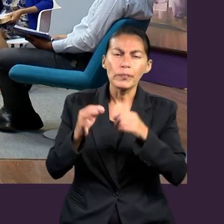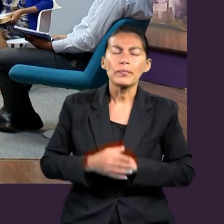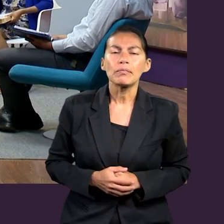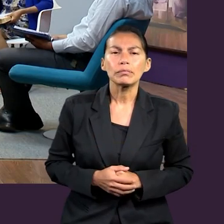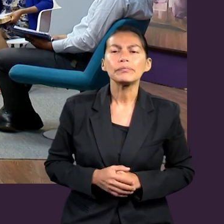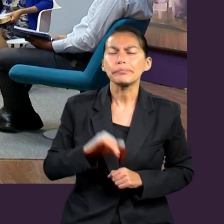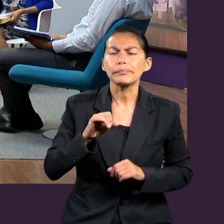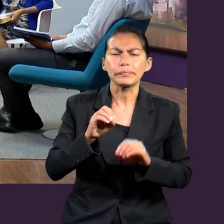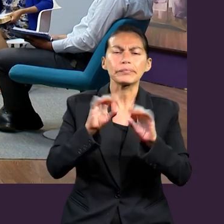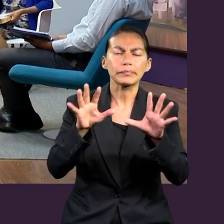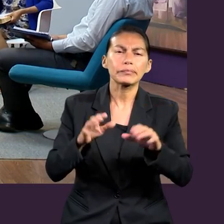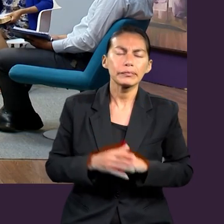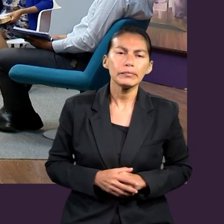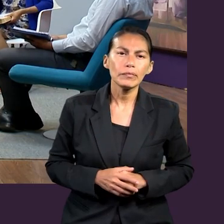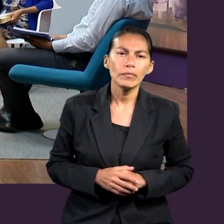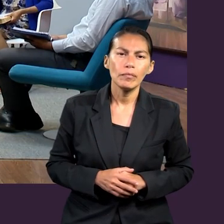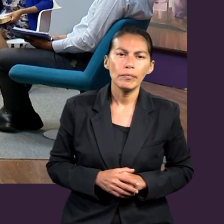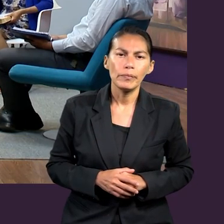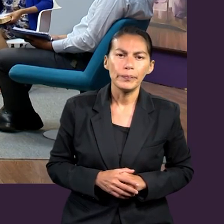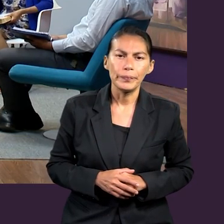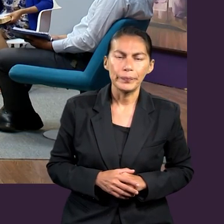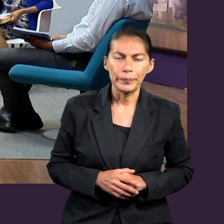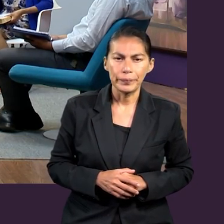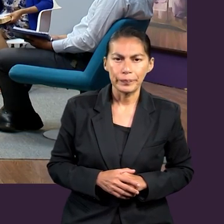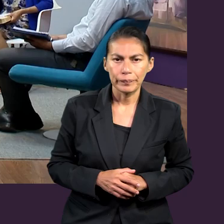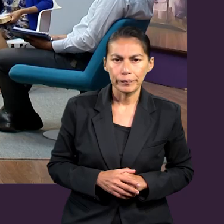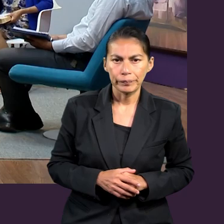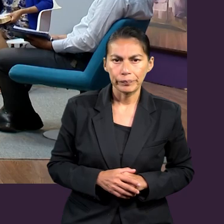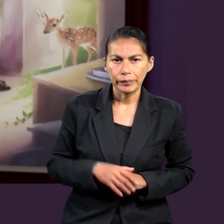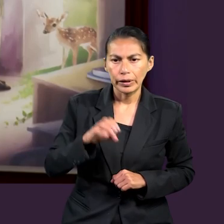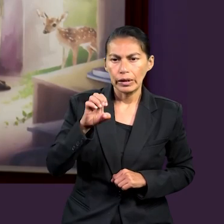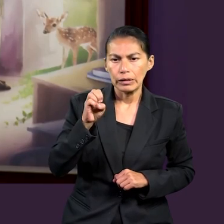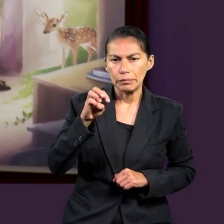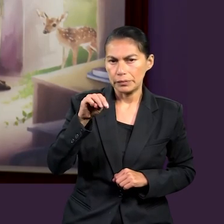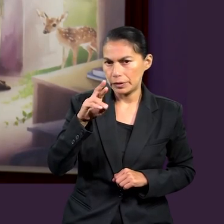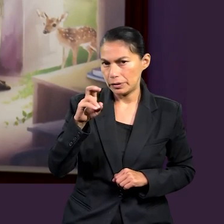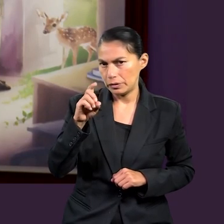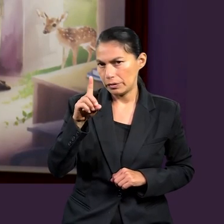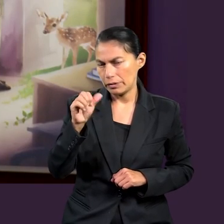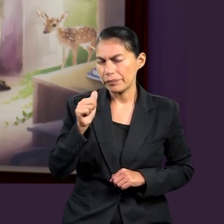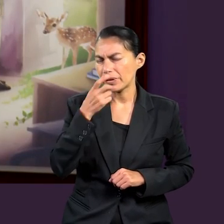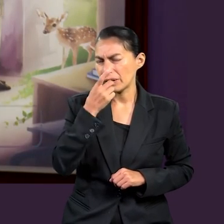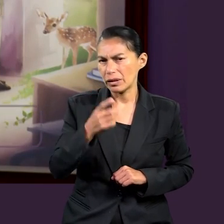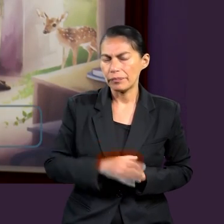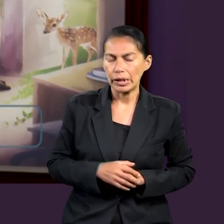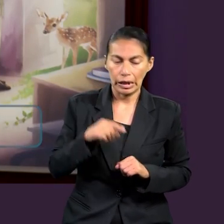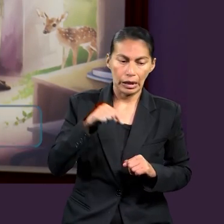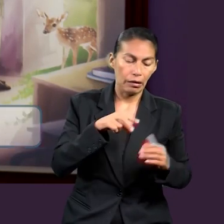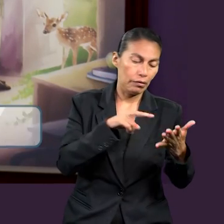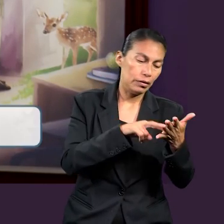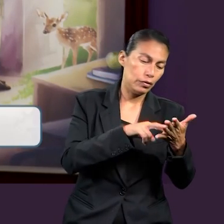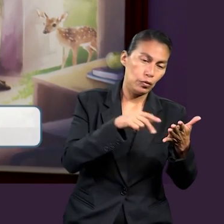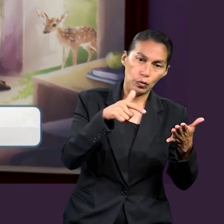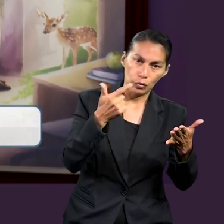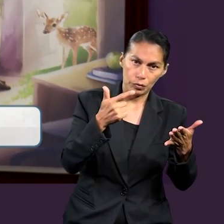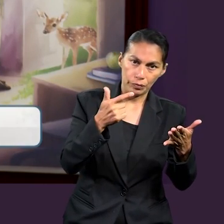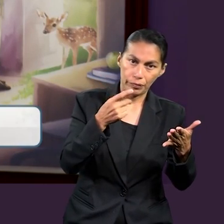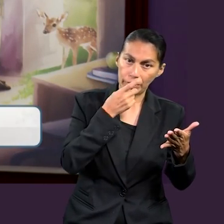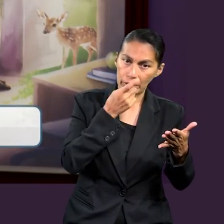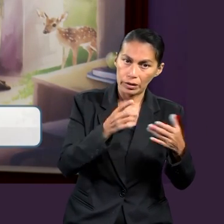Claro, claro que sí, pastor. Continuando con lo que decía Esmeralda, aquí en el versículo 12, dice el primero, a fin